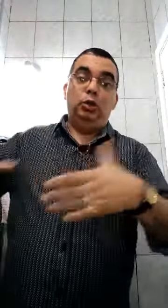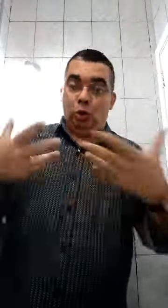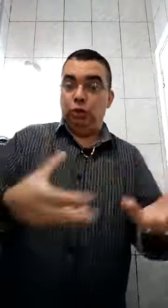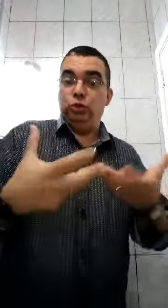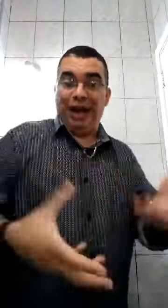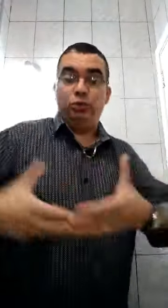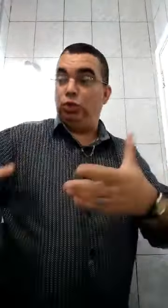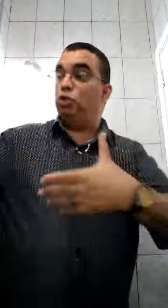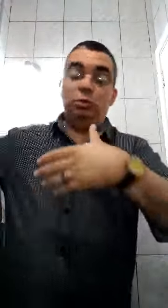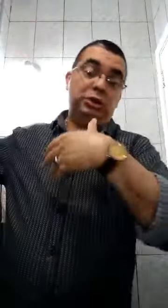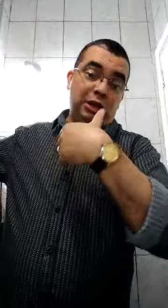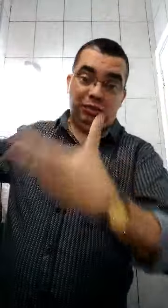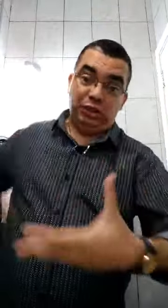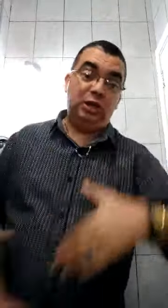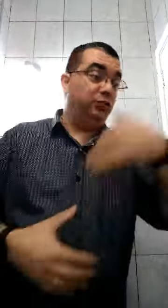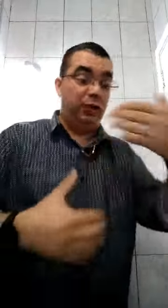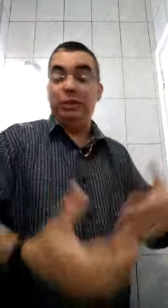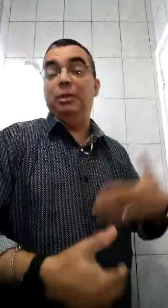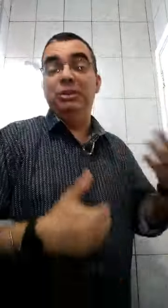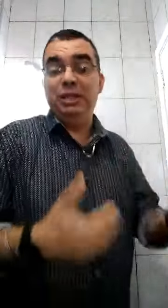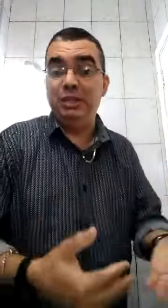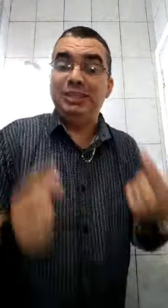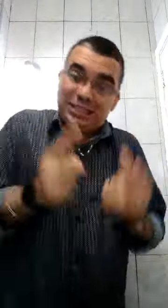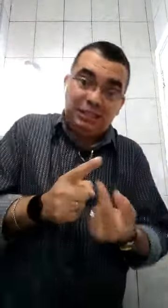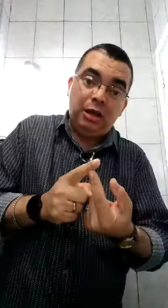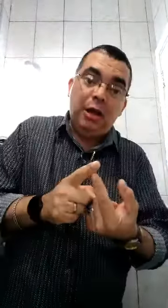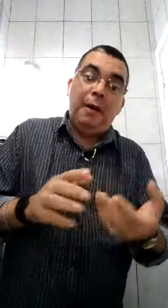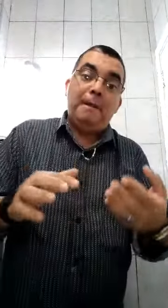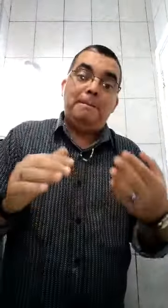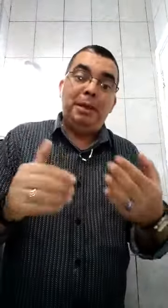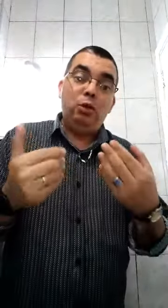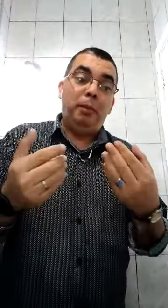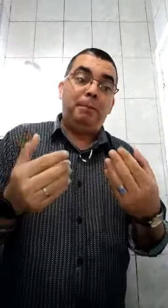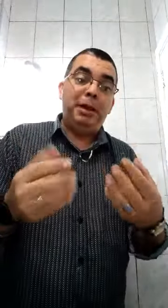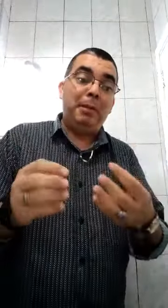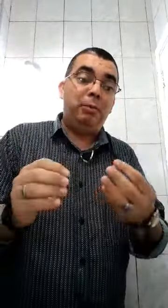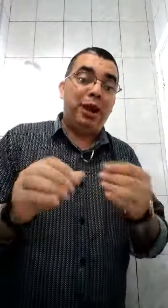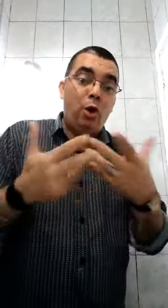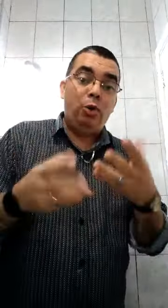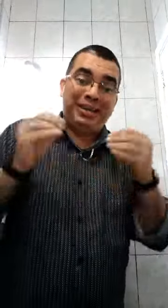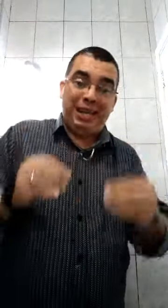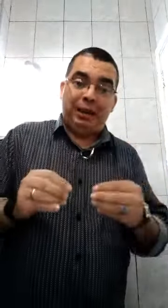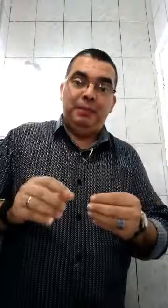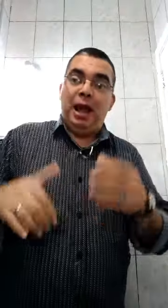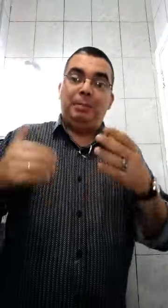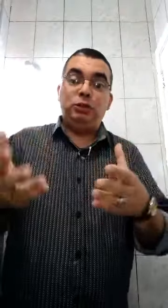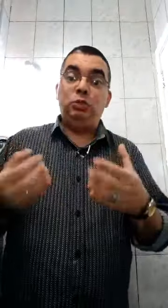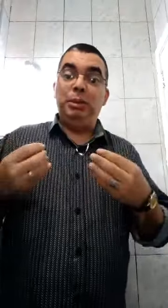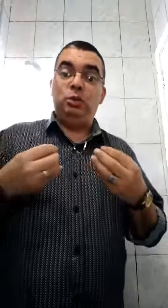nós, no caso, que somos evangélicos, frequentamos igrejas, sim, por algo que, a partir do momento